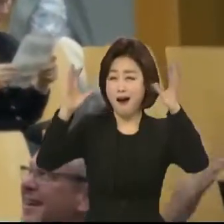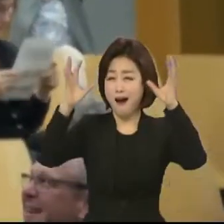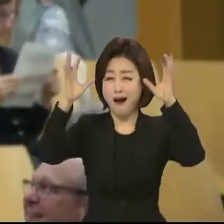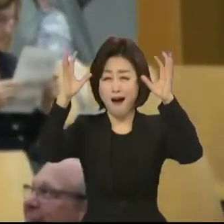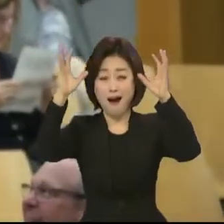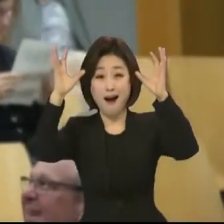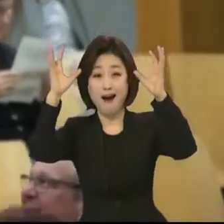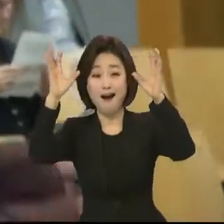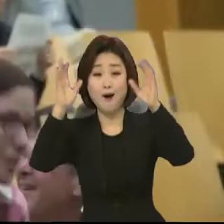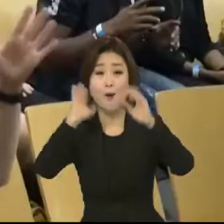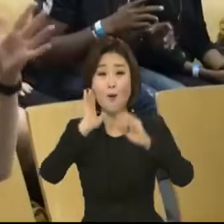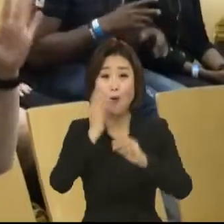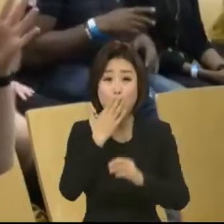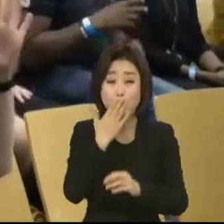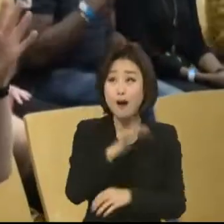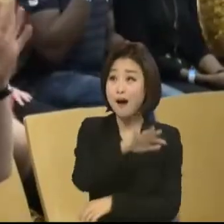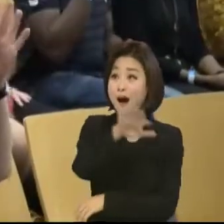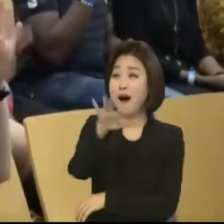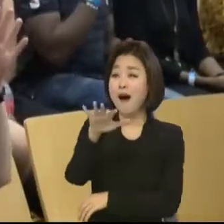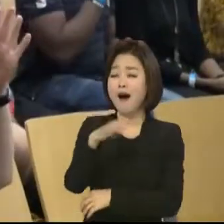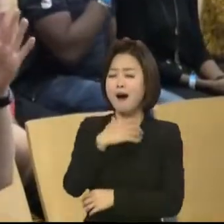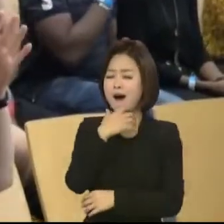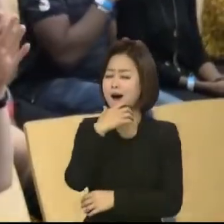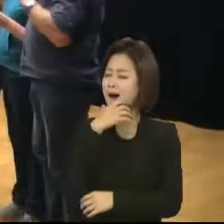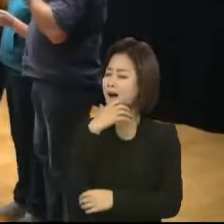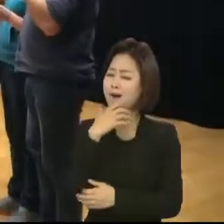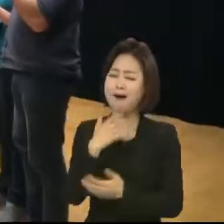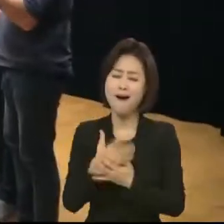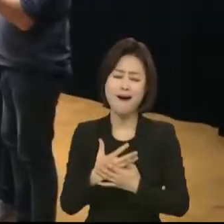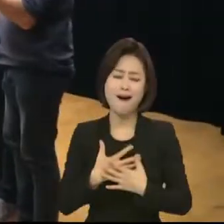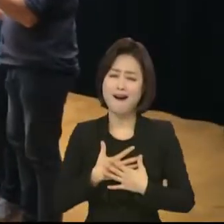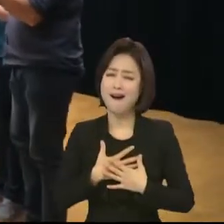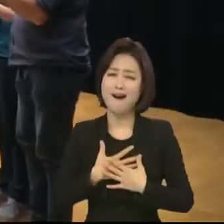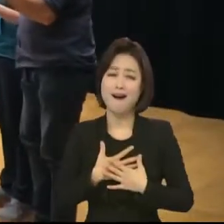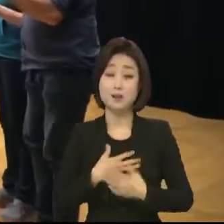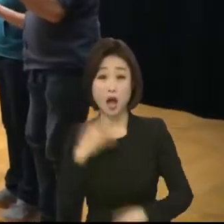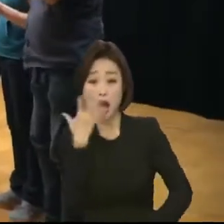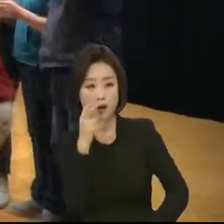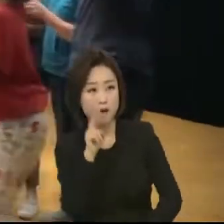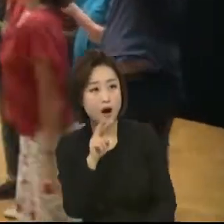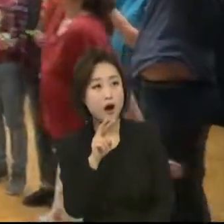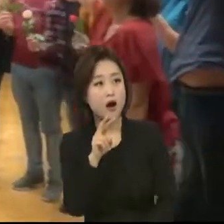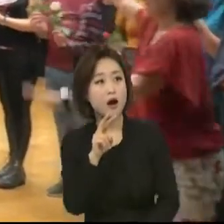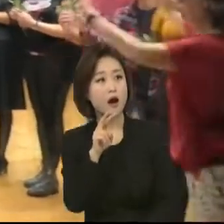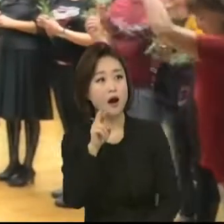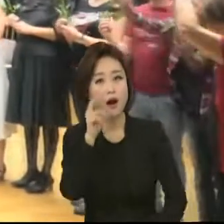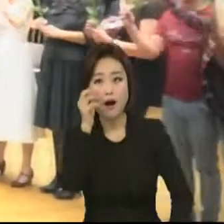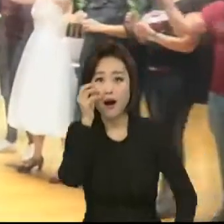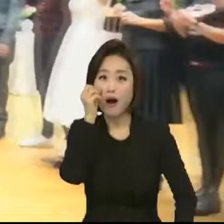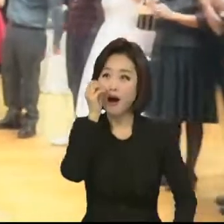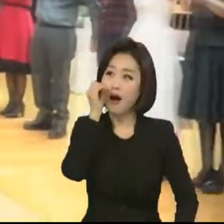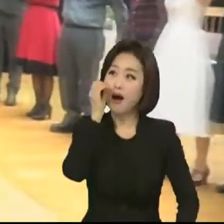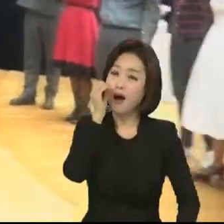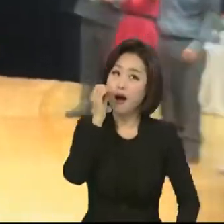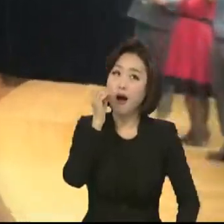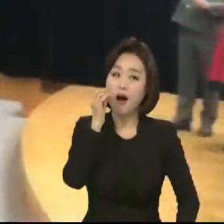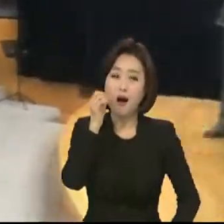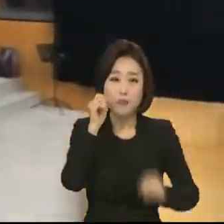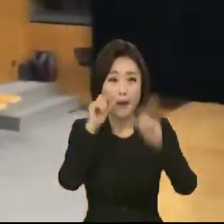무엇보다 농인 관객들에겐 벅찬 감동으로 또 청인 관객들에겐 새로운 경험의 순간이 됐습니다.